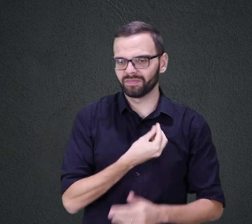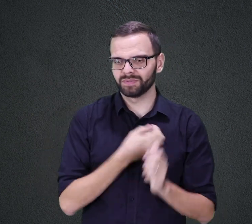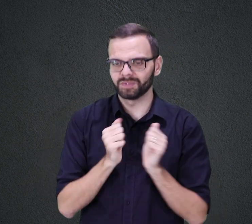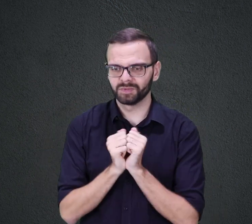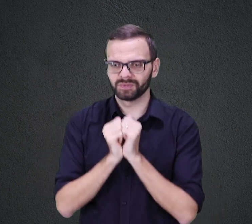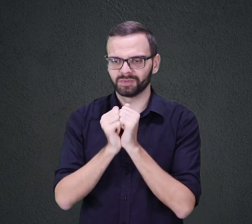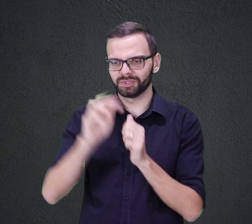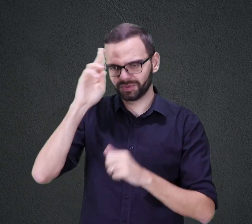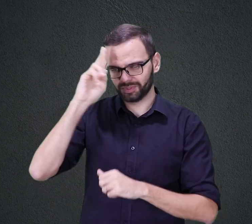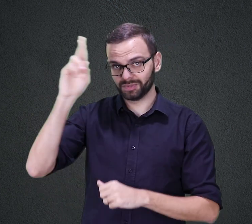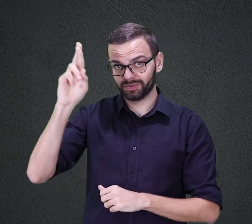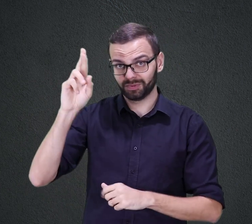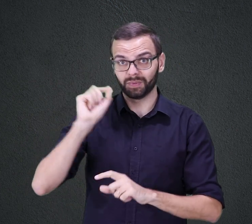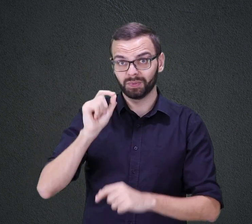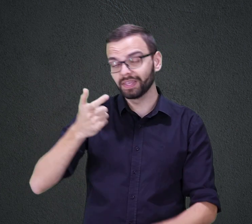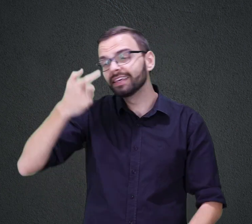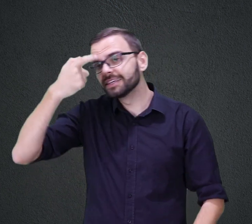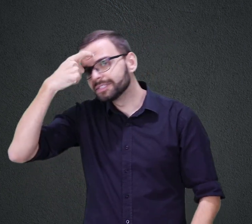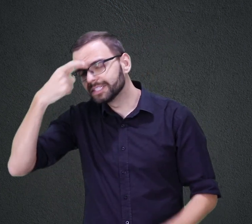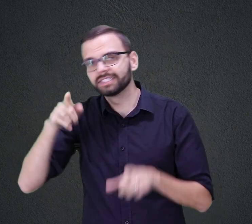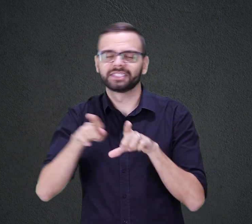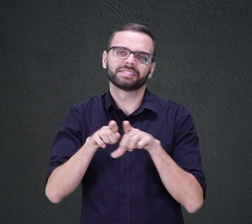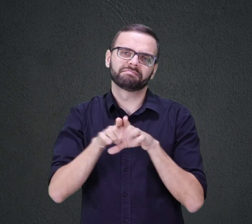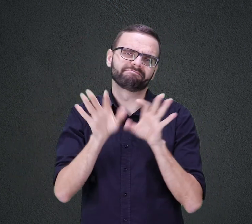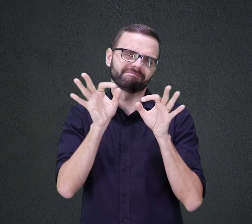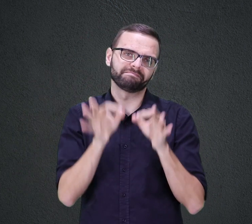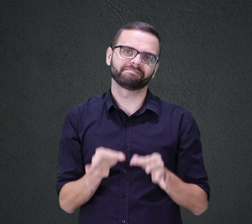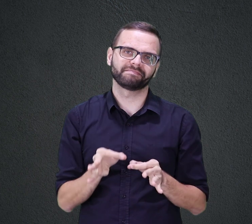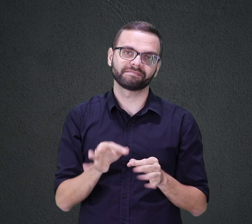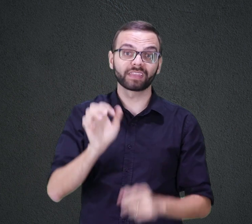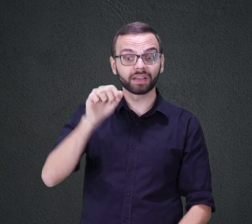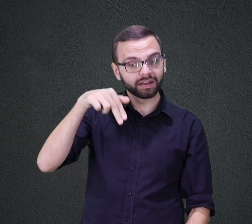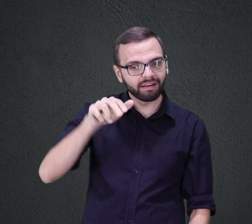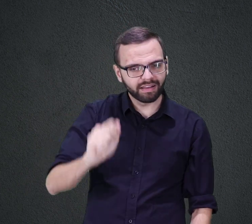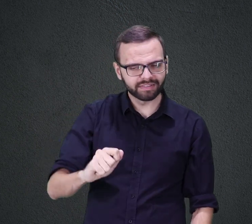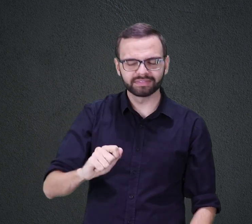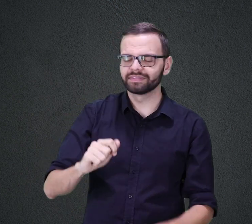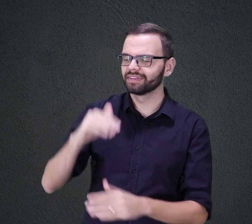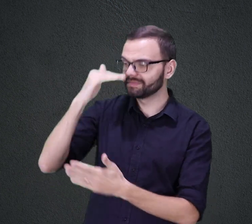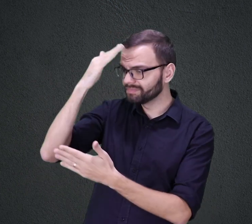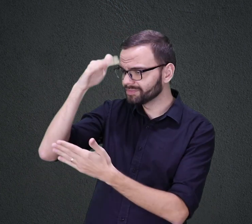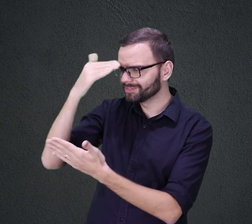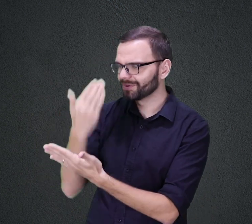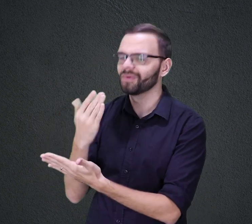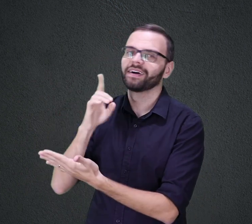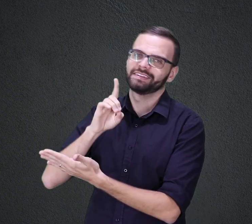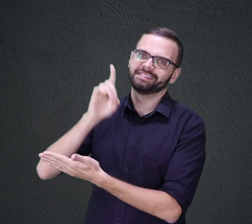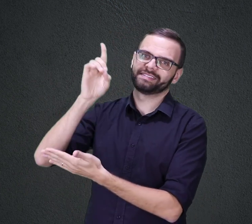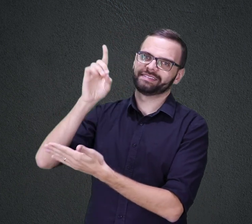SOMENTE FÍSICA MAS MENTAL E MORALMENTE ANA FOI HONRADA POR DEUS E RETRIBUIU ESSA GRAÇA